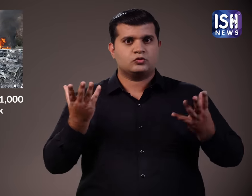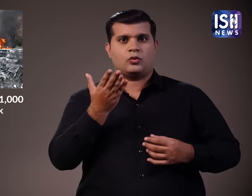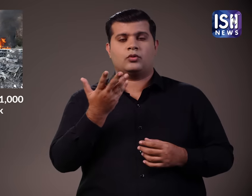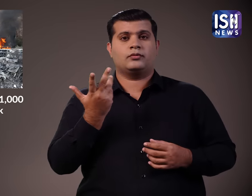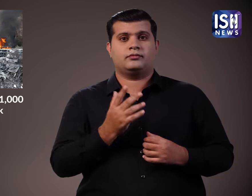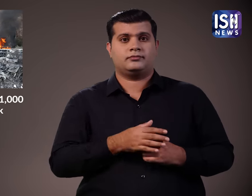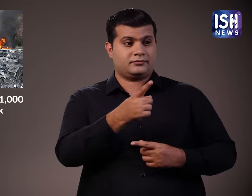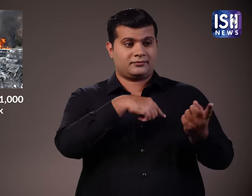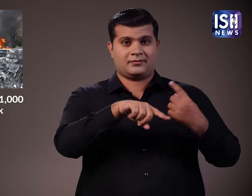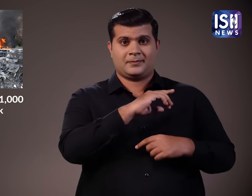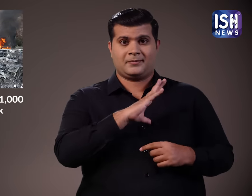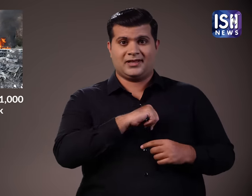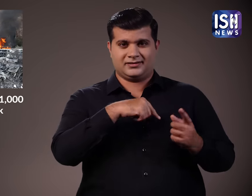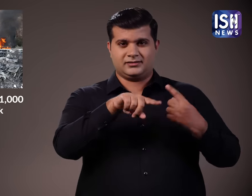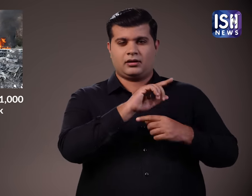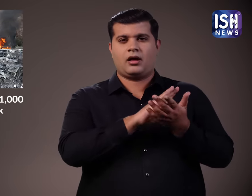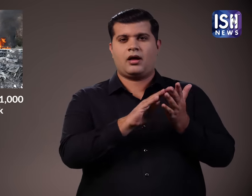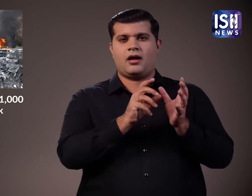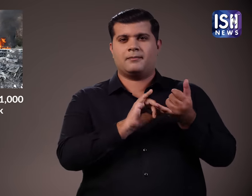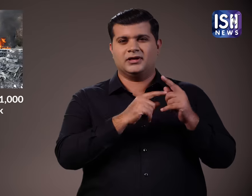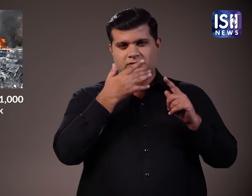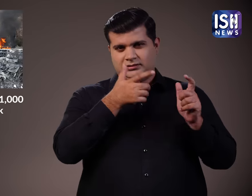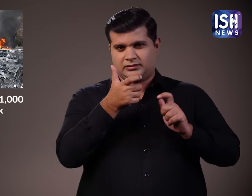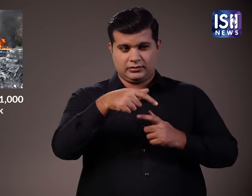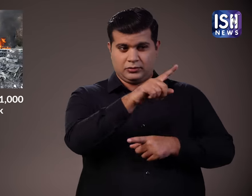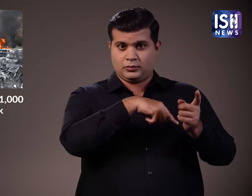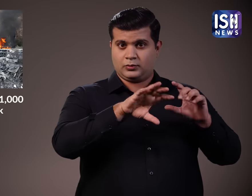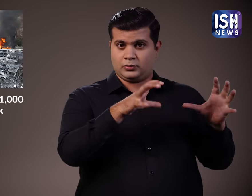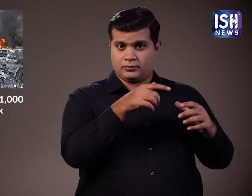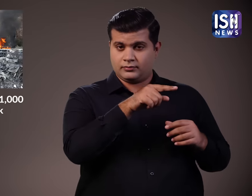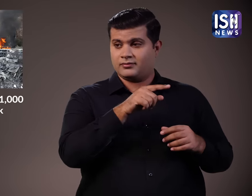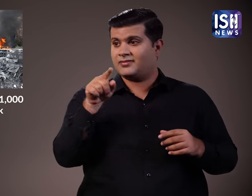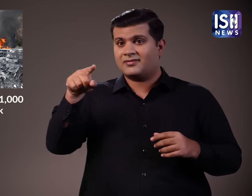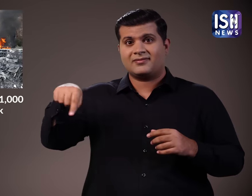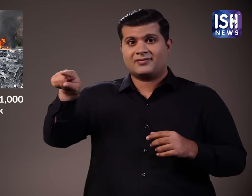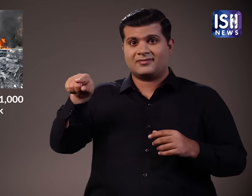हमास के आतंकियों ने कई इस्राइली सेनिकों और नागरिकों को बंदक बना रखा है